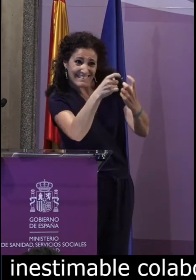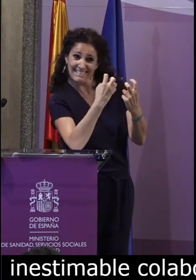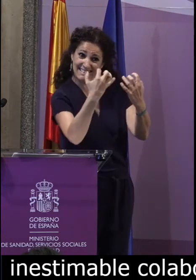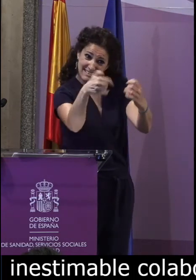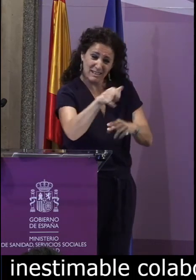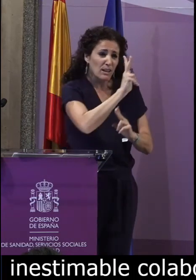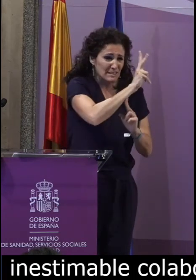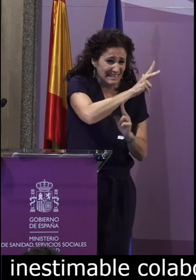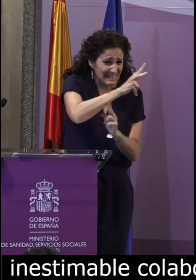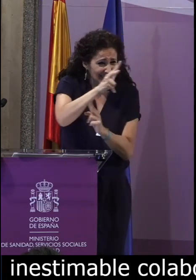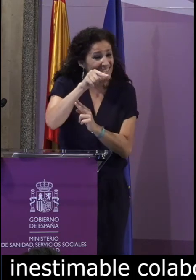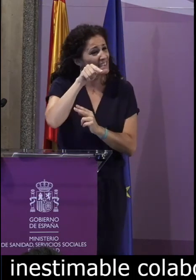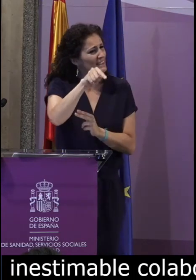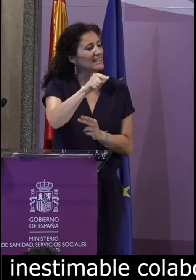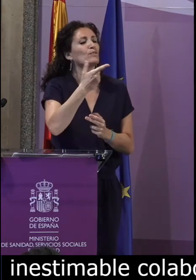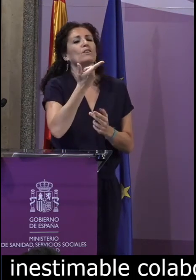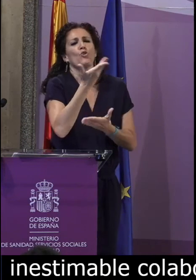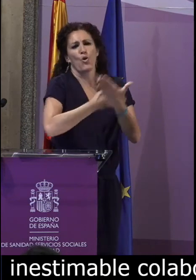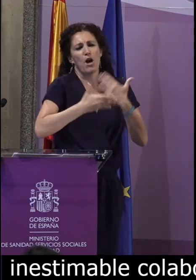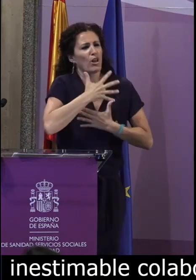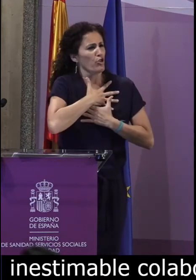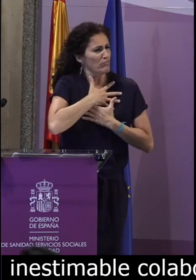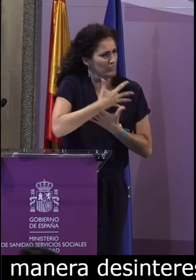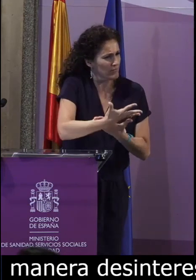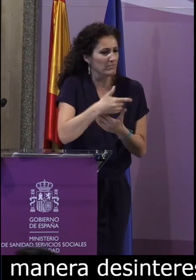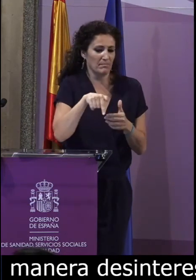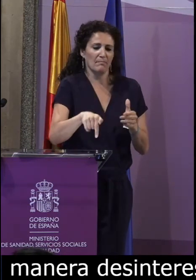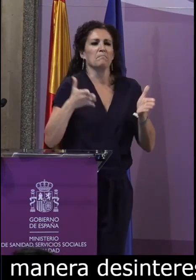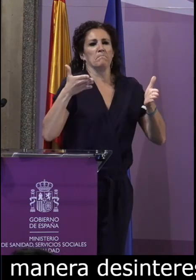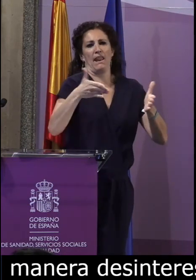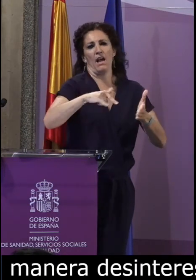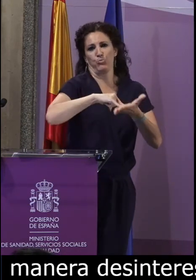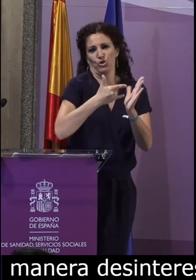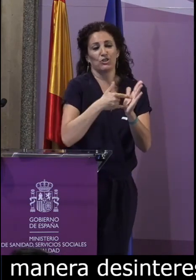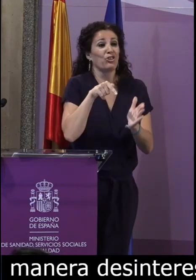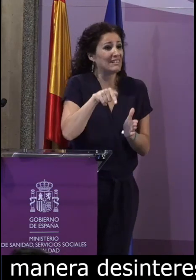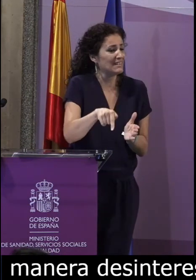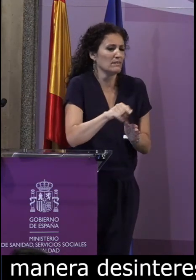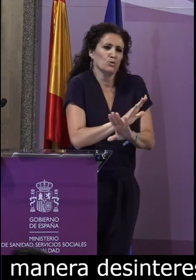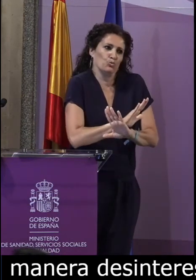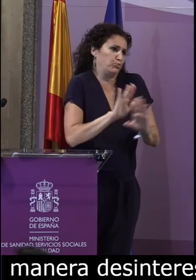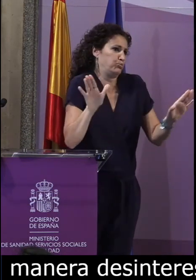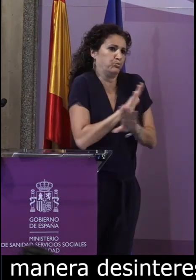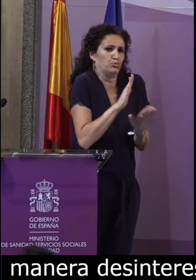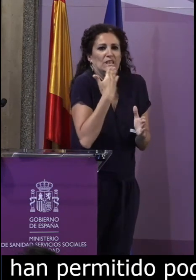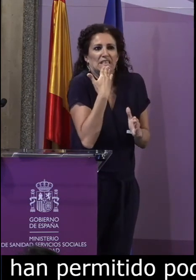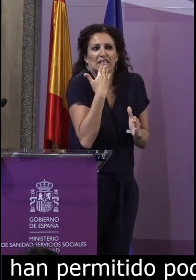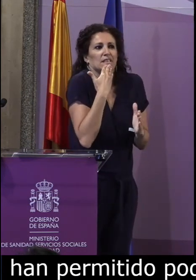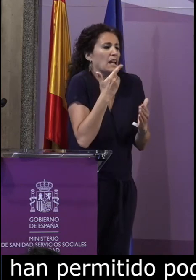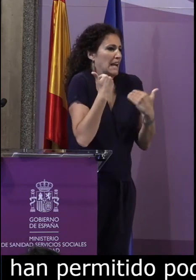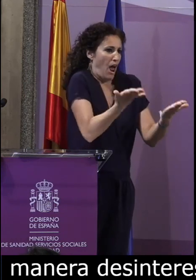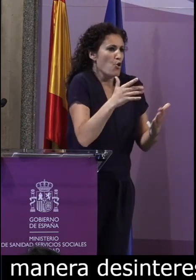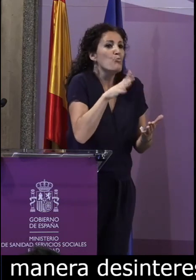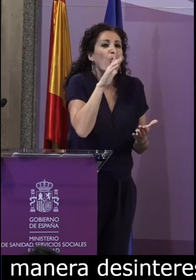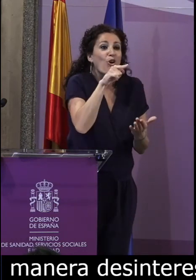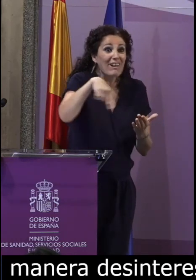informantes nos han permitido poder realizar esas grabaciones. Ya digo, sin su colaboración este proyecto sería